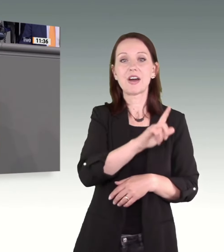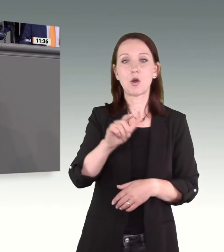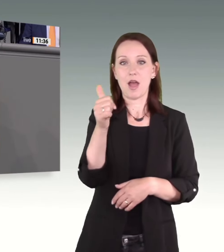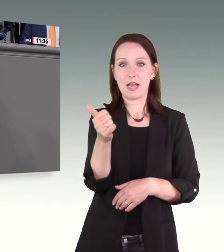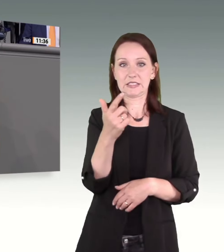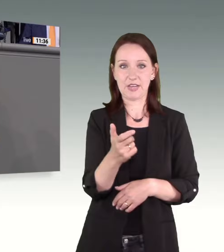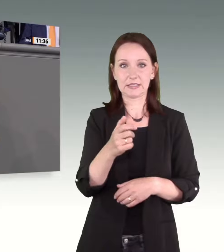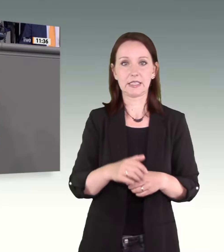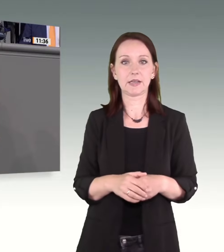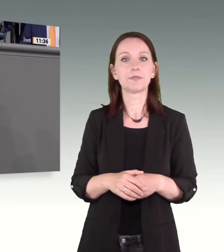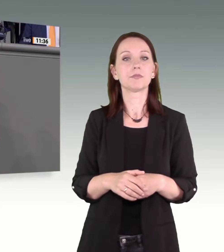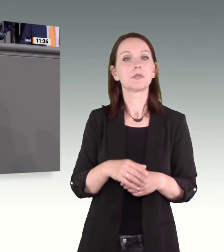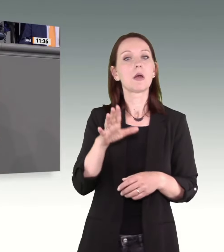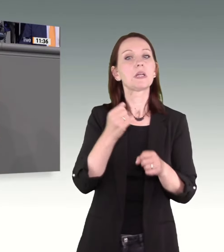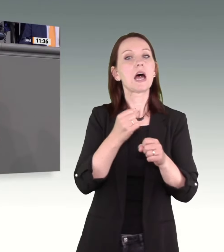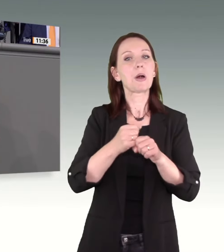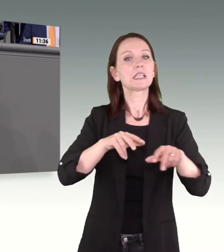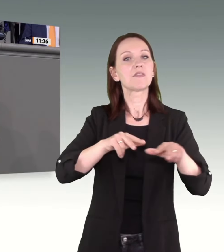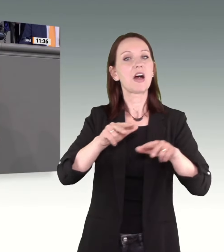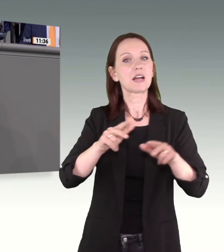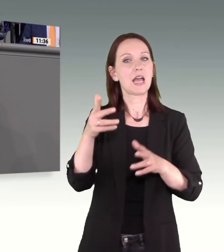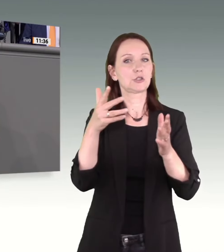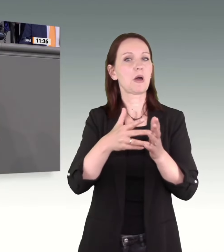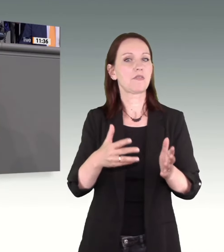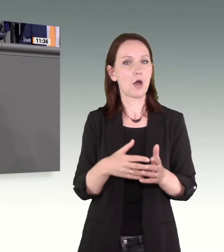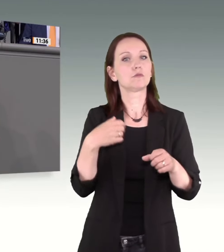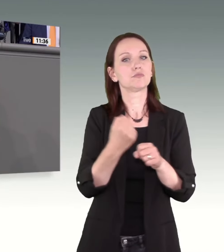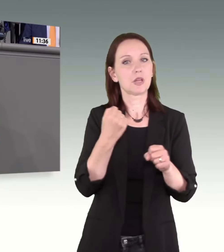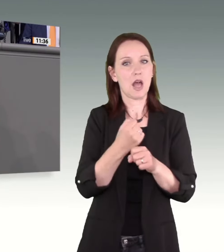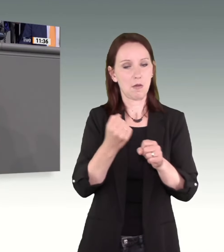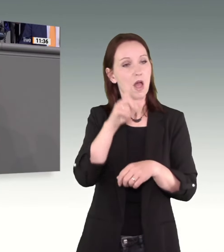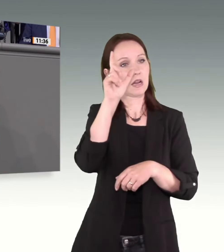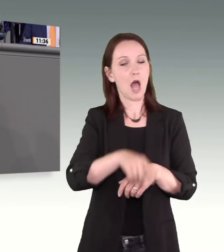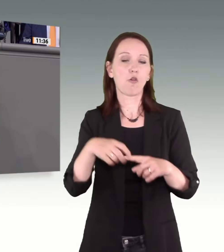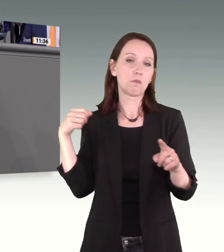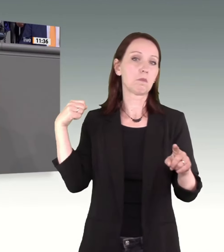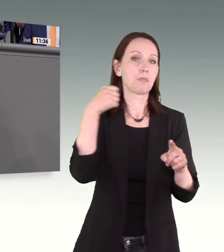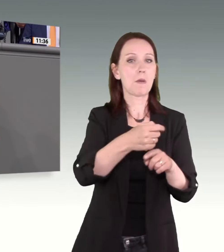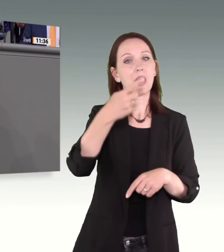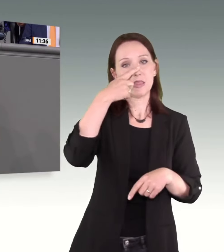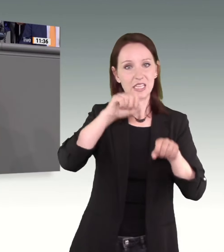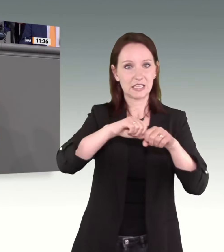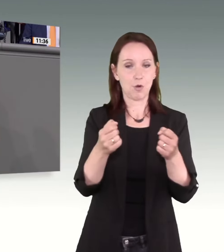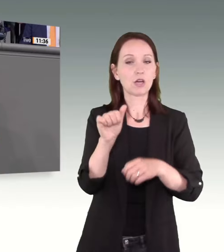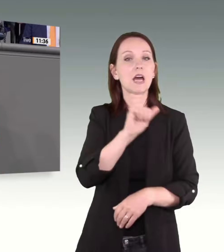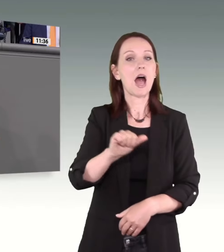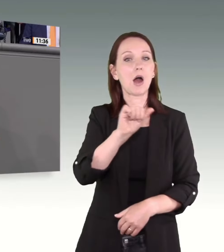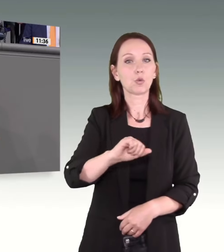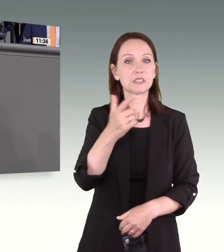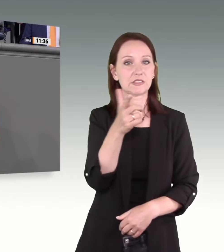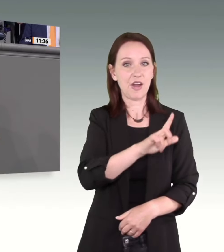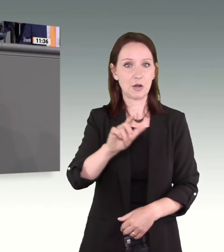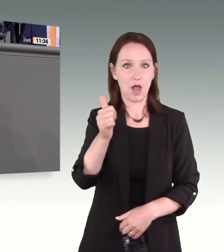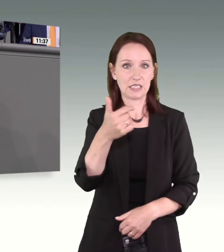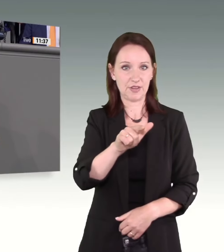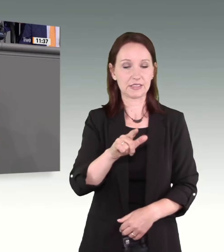der Verkehrsüberwachung in Ausübung des Dienstes Ihm wird die Nase gebrochen. Im Frühjahr dieses Jahres hat